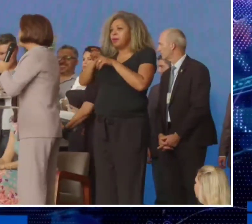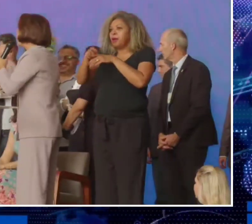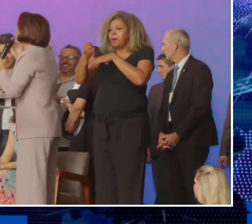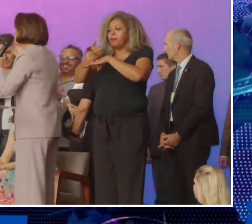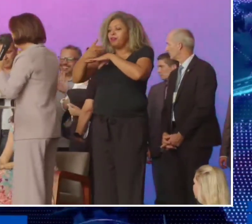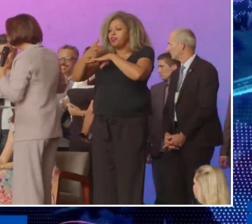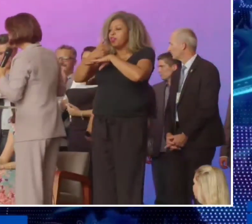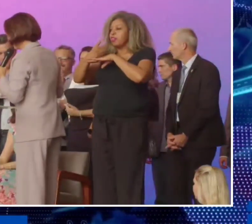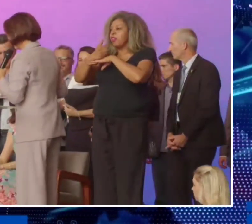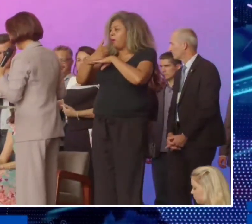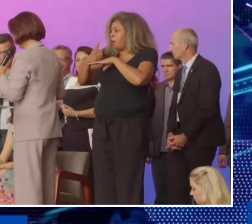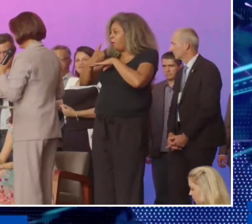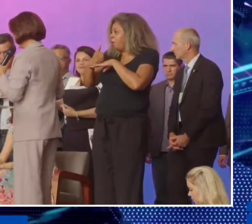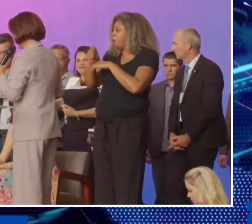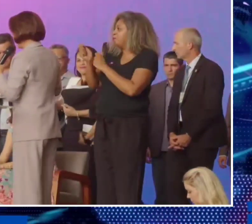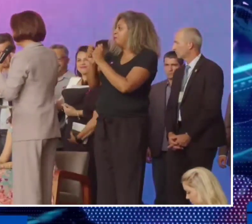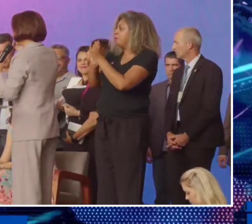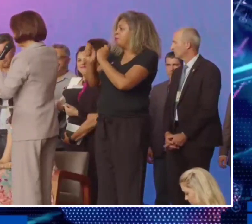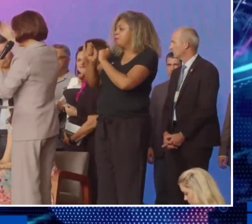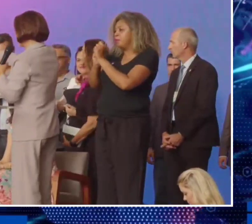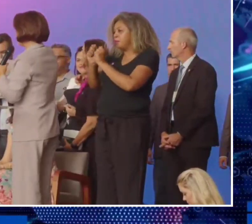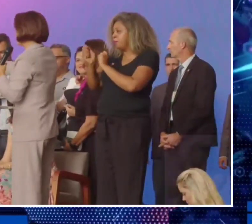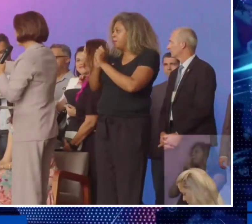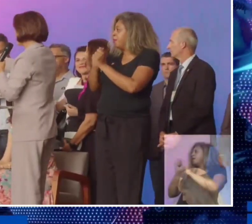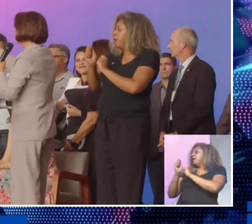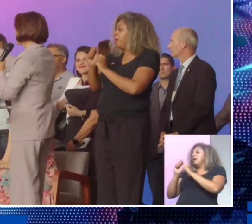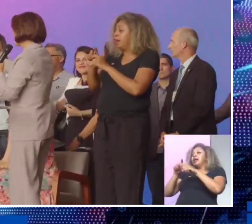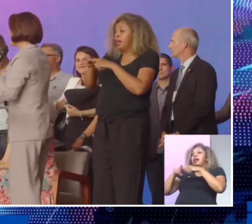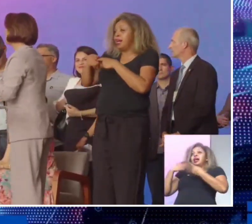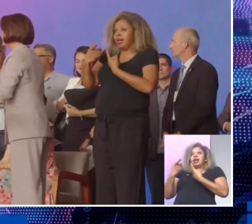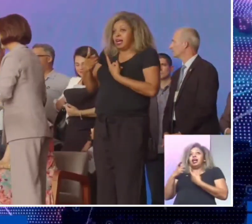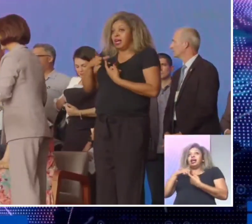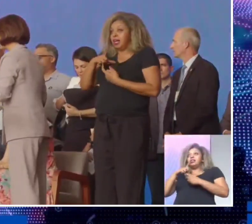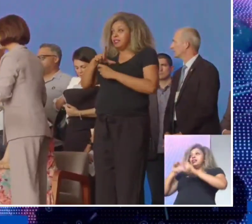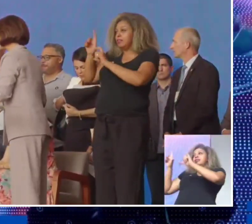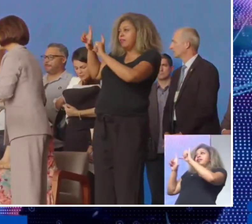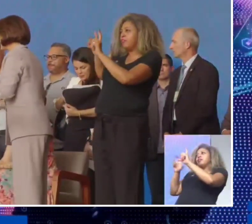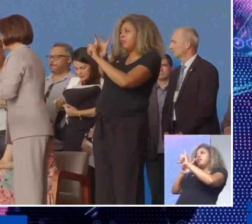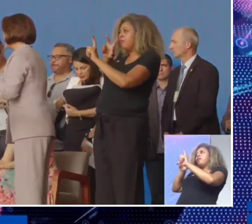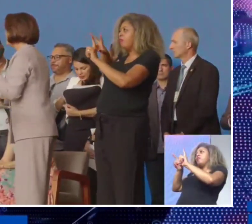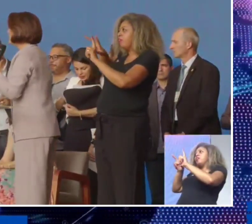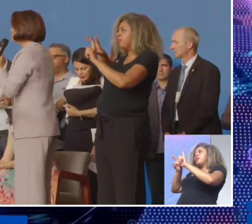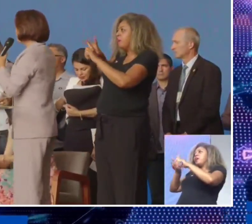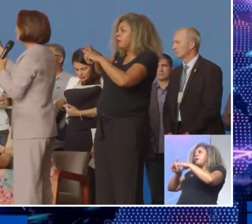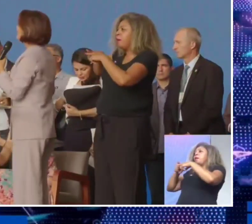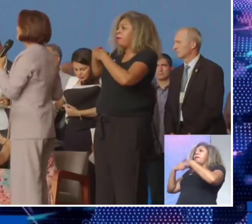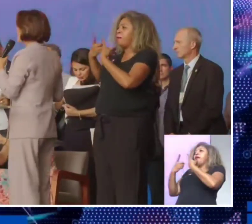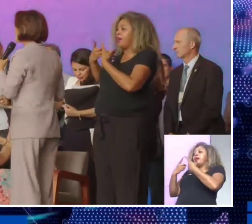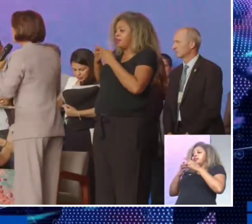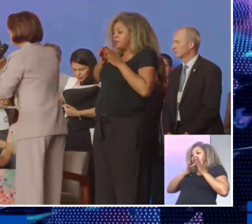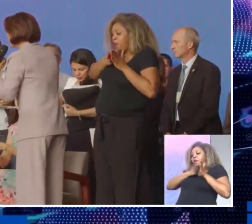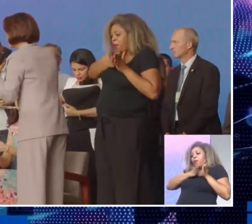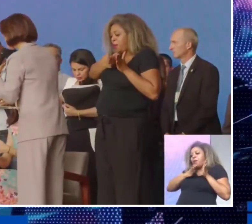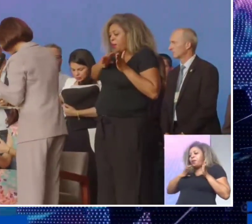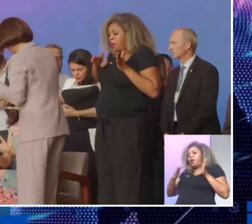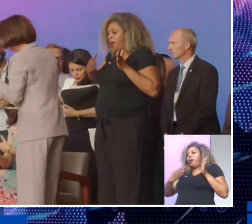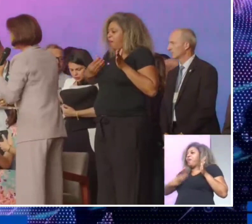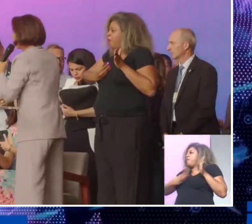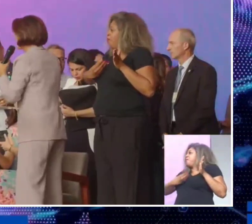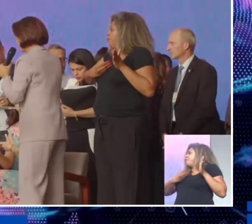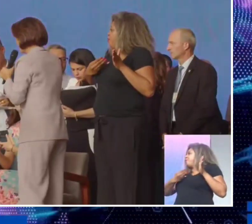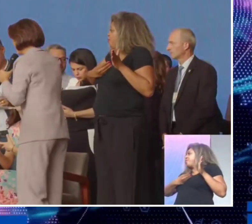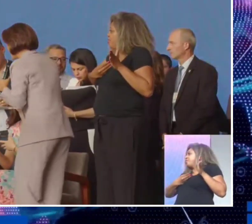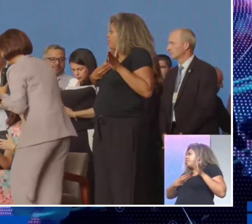E olha como o mundo dá voltas. Eu que já assisti a sua expedição na Antártica, que por um período da minha vida você me